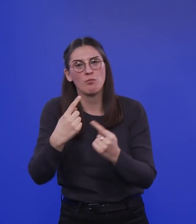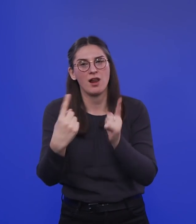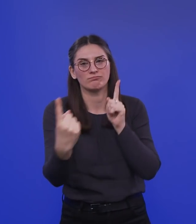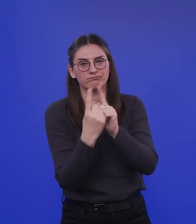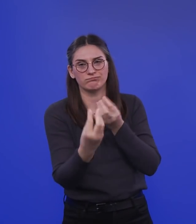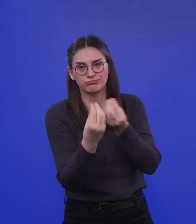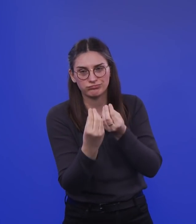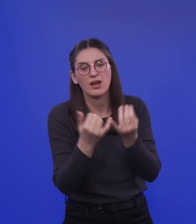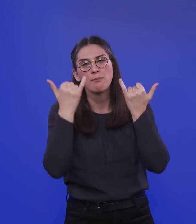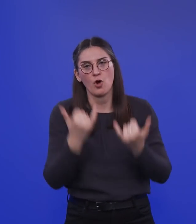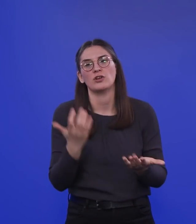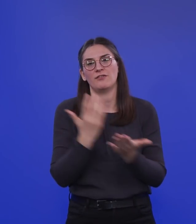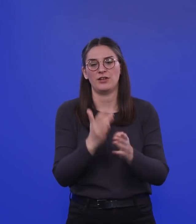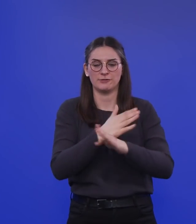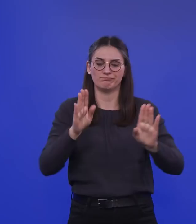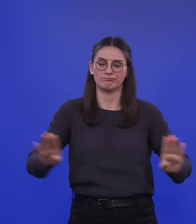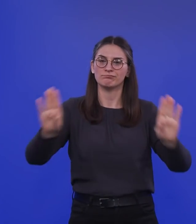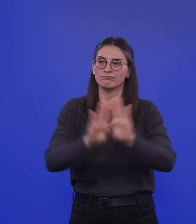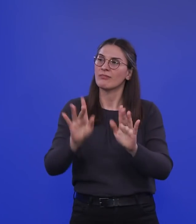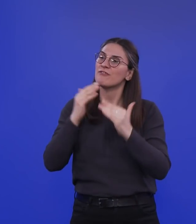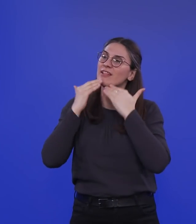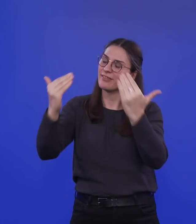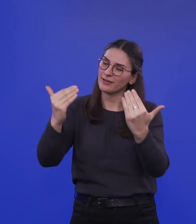heute machen wir einen Strich drunter und sagen vielen Dank. hierhin, Herr Drosten. Gerne.